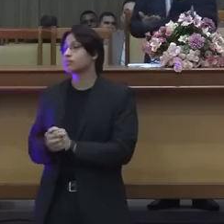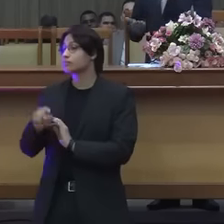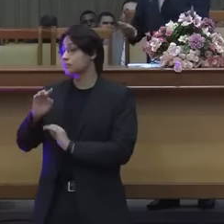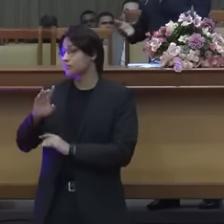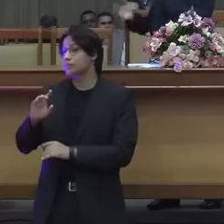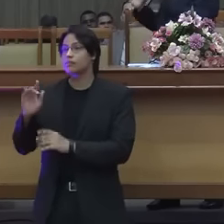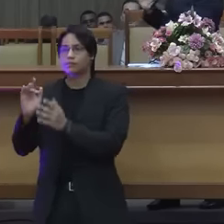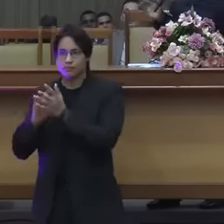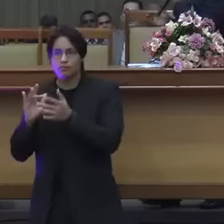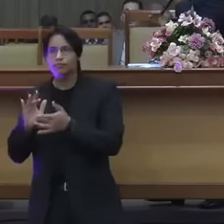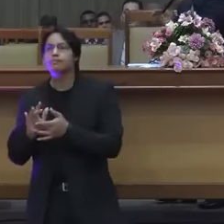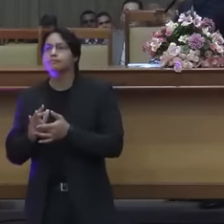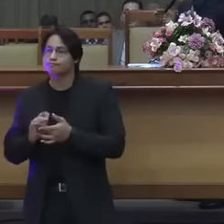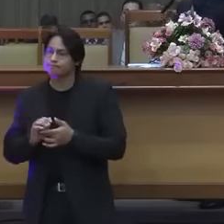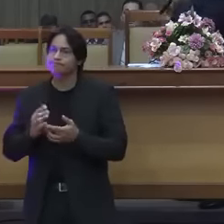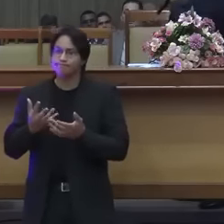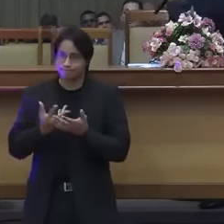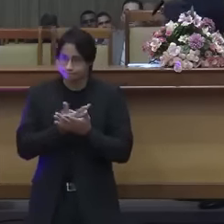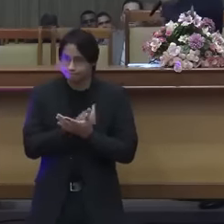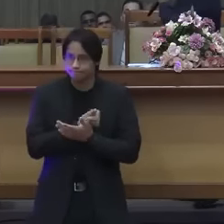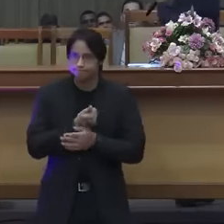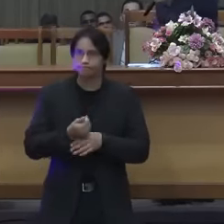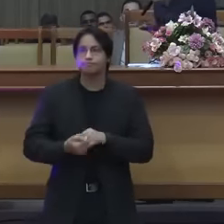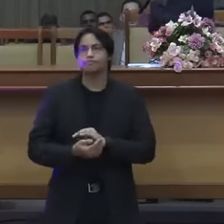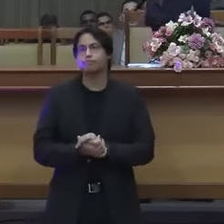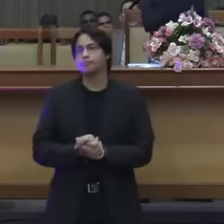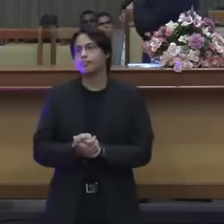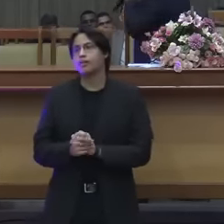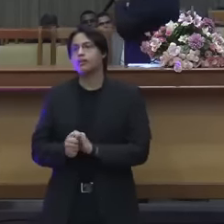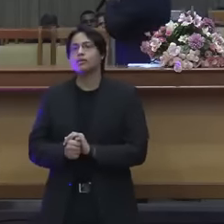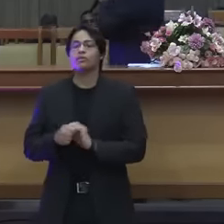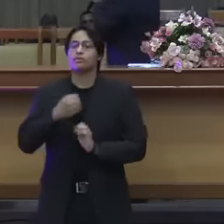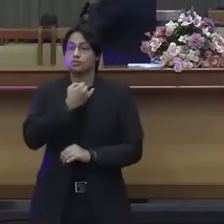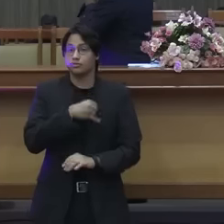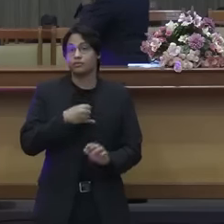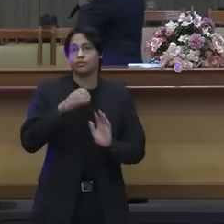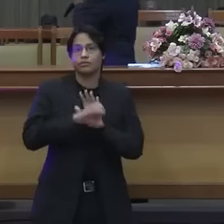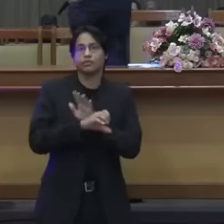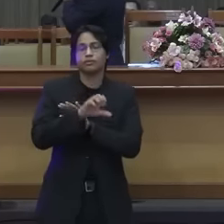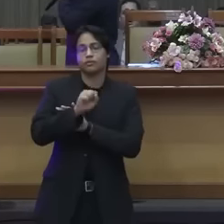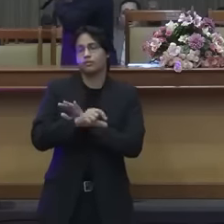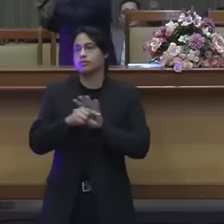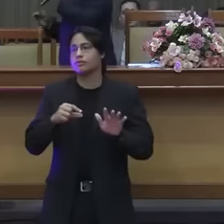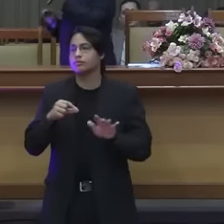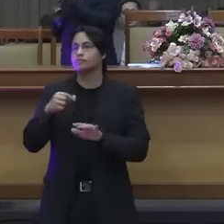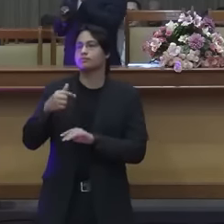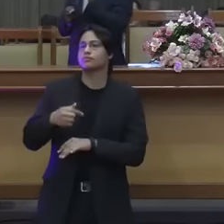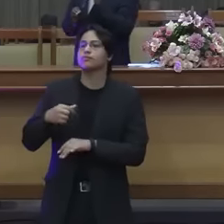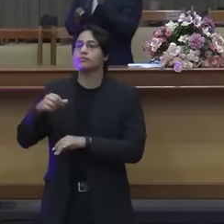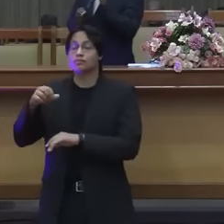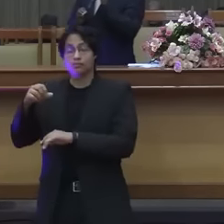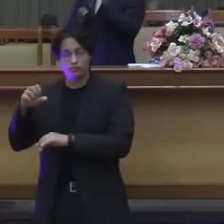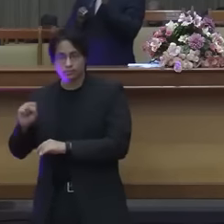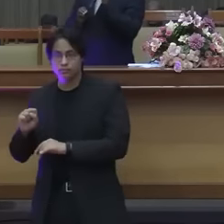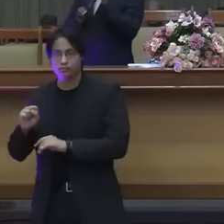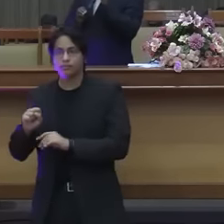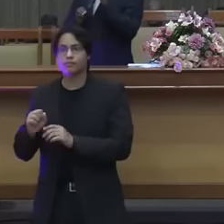A Bíblia diz em João 8, 58, antes que Abraão existisse, eu sou.